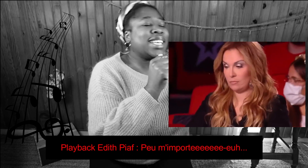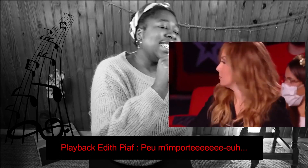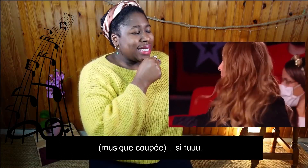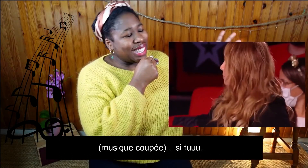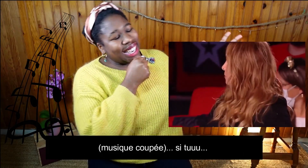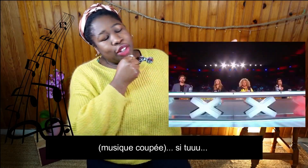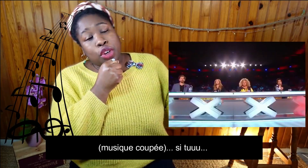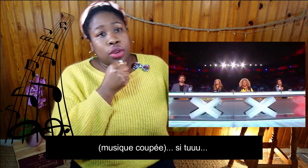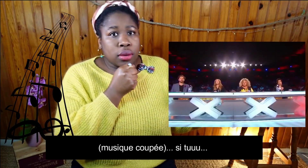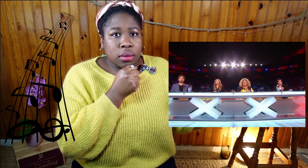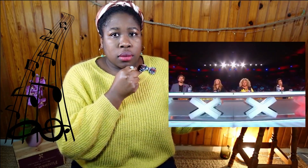Si tu...